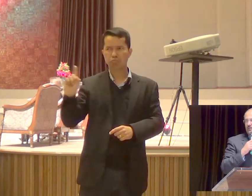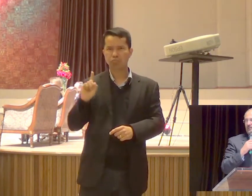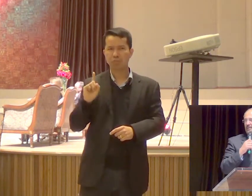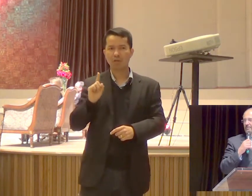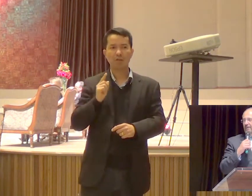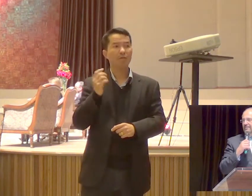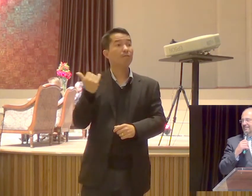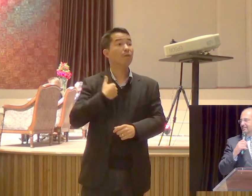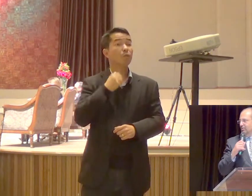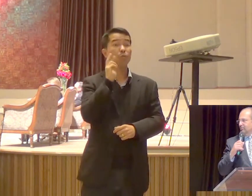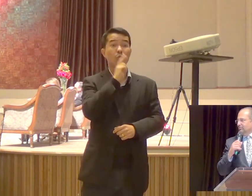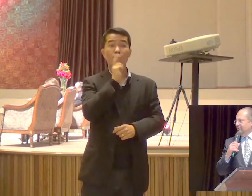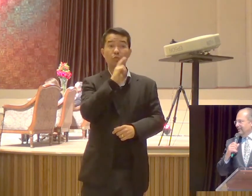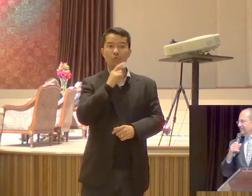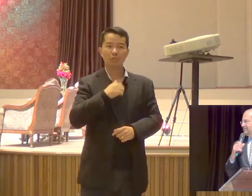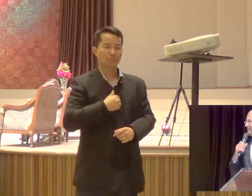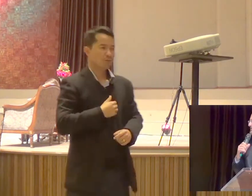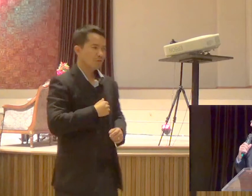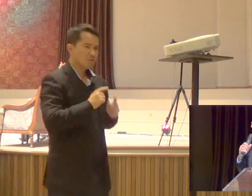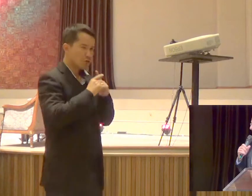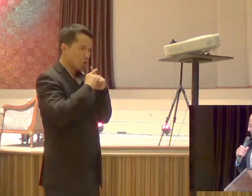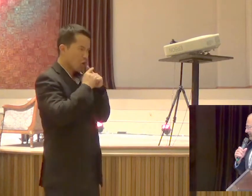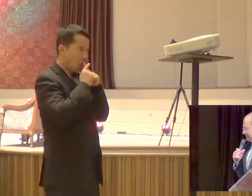Mas em russo, a pessoa disse assim para mim